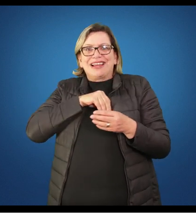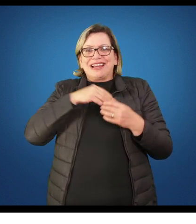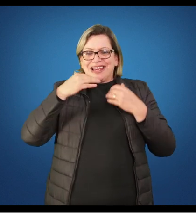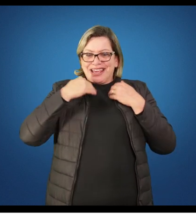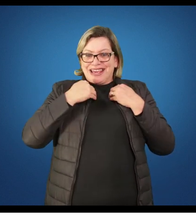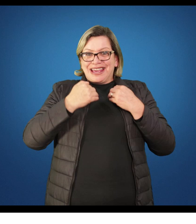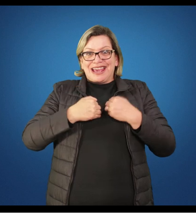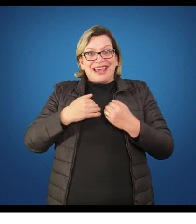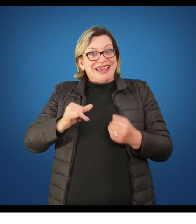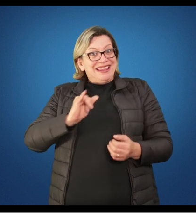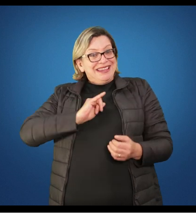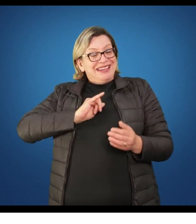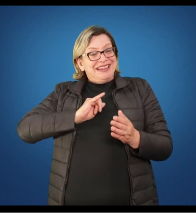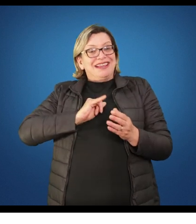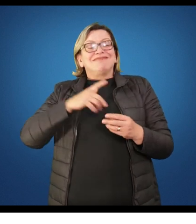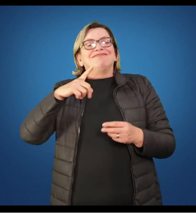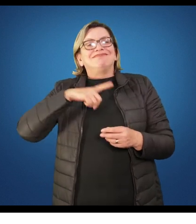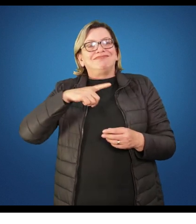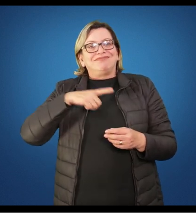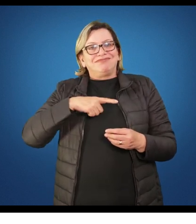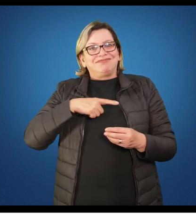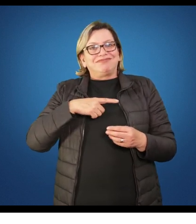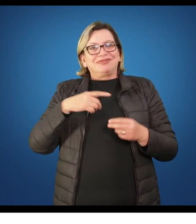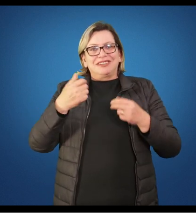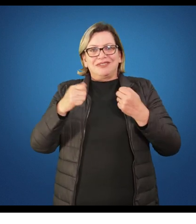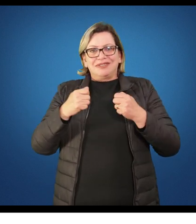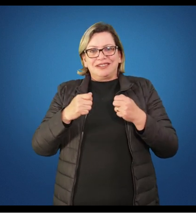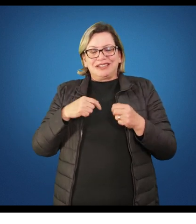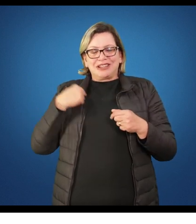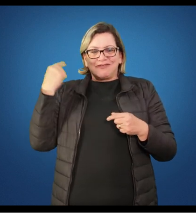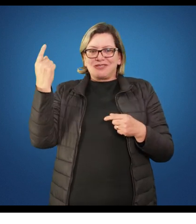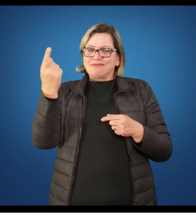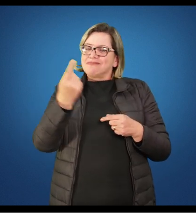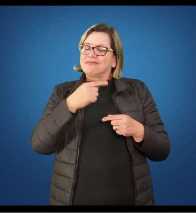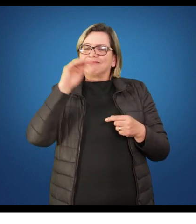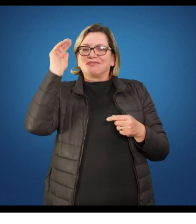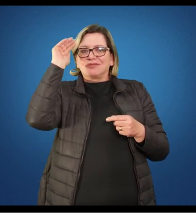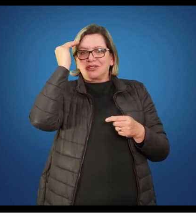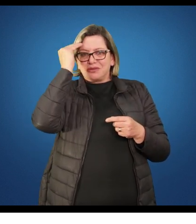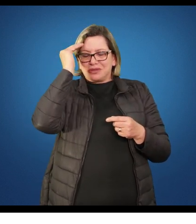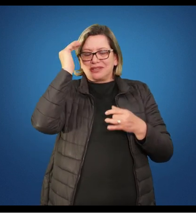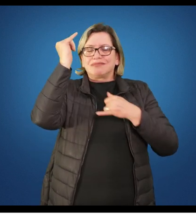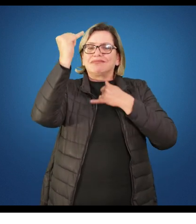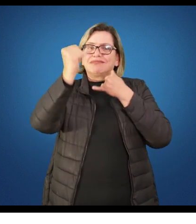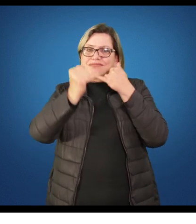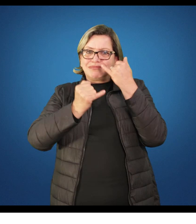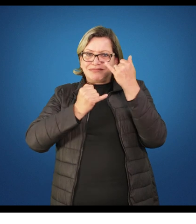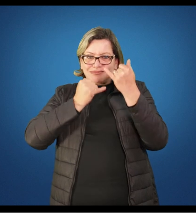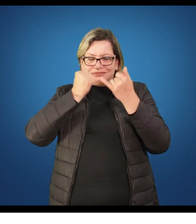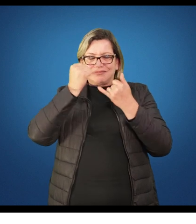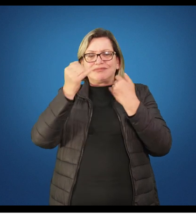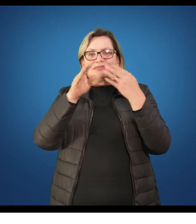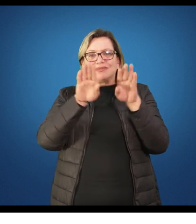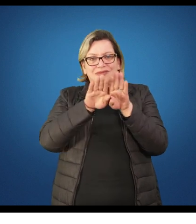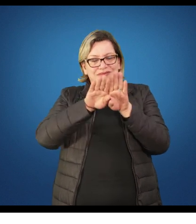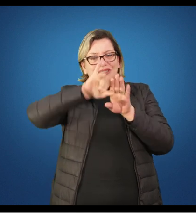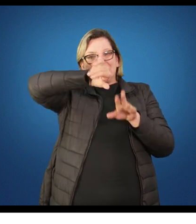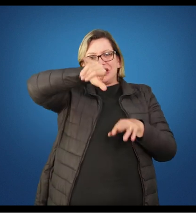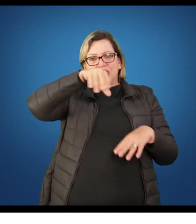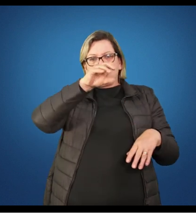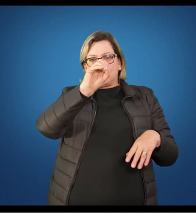corporal da criança. Então, é preciso a gente também compreender que os jogos e brincadeiras que são tão